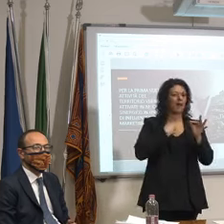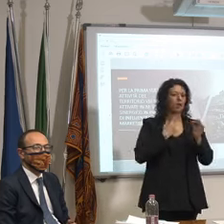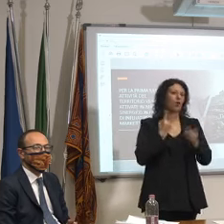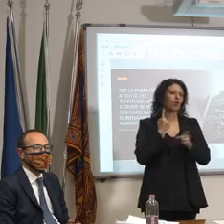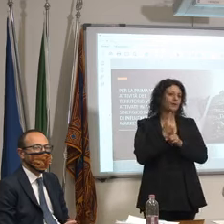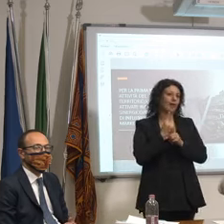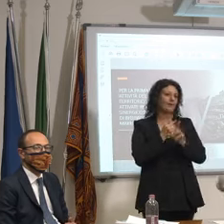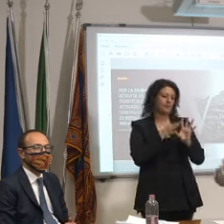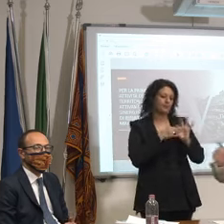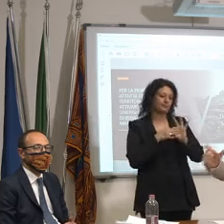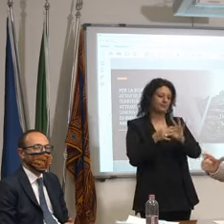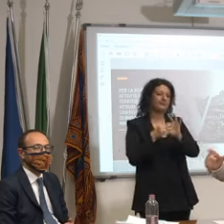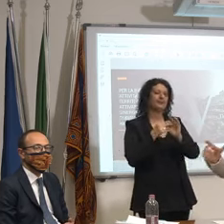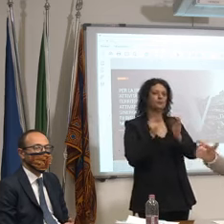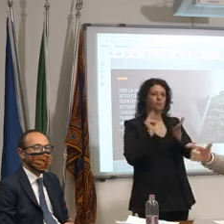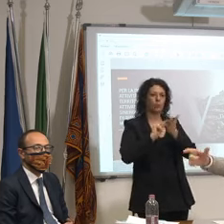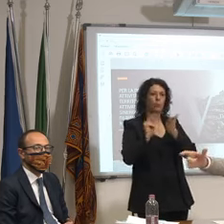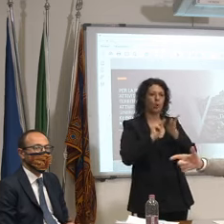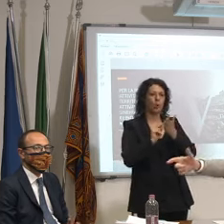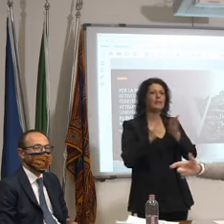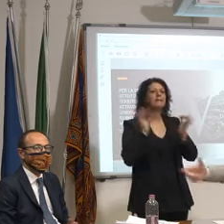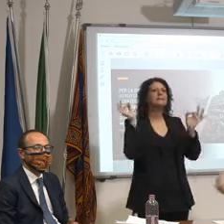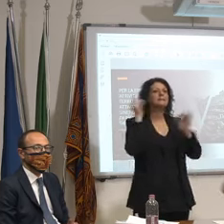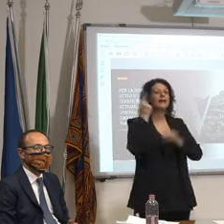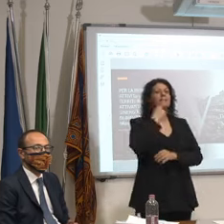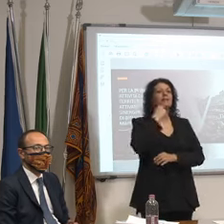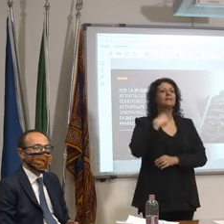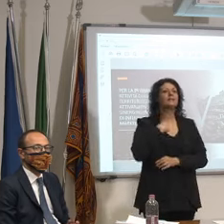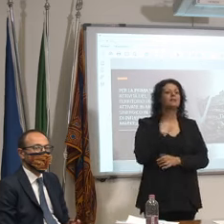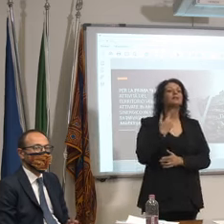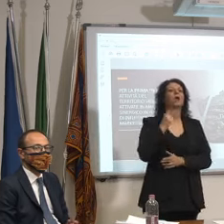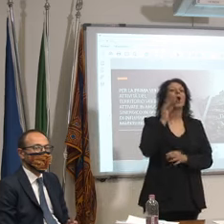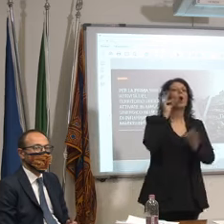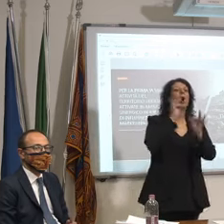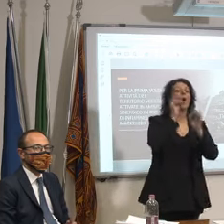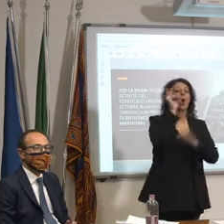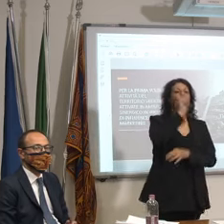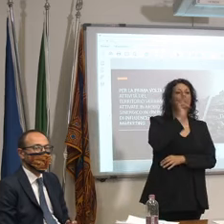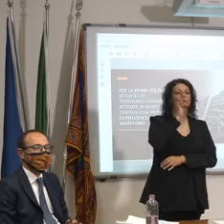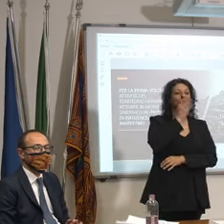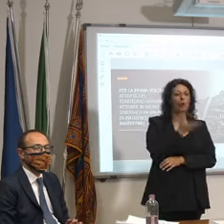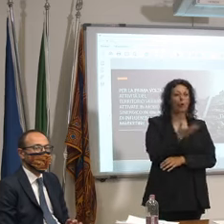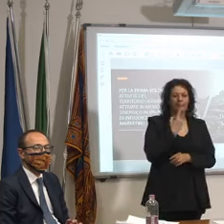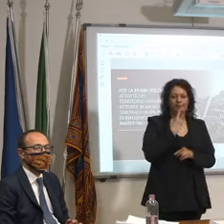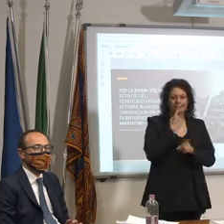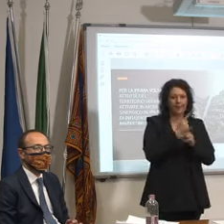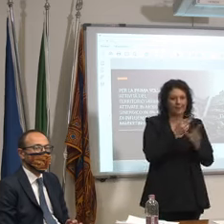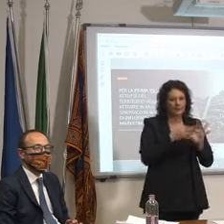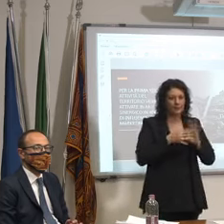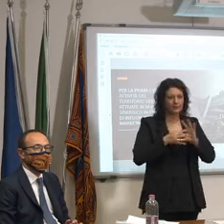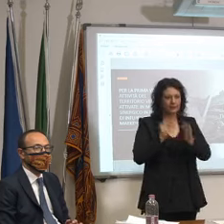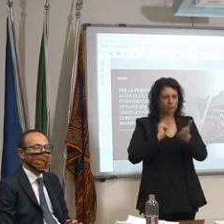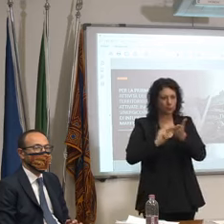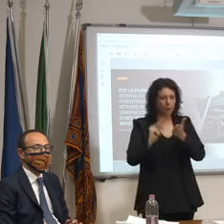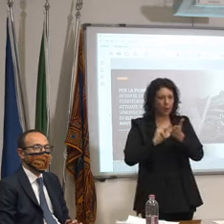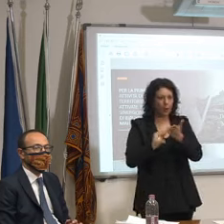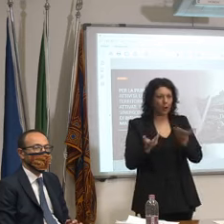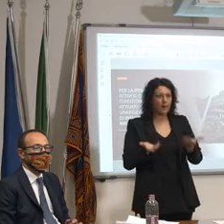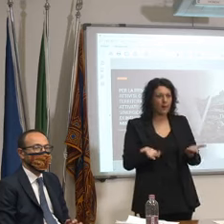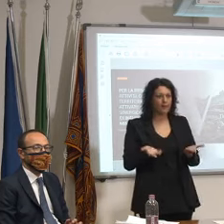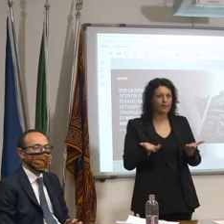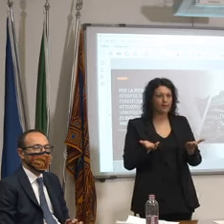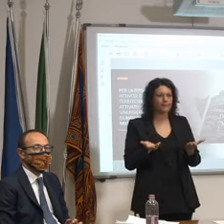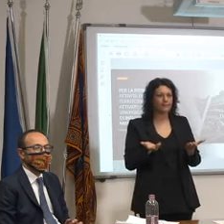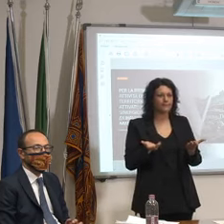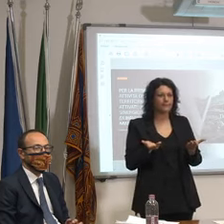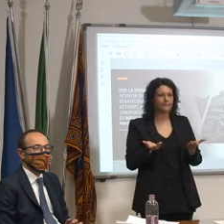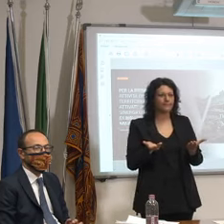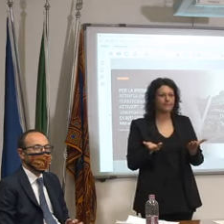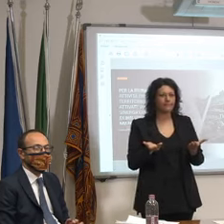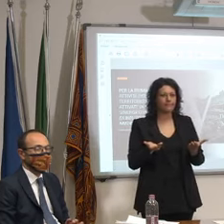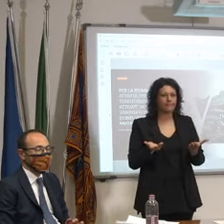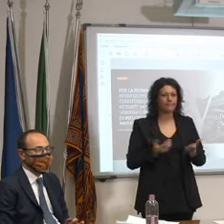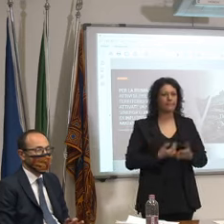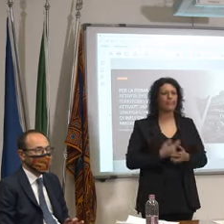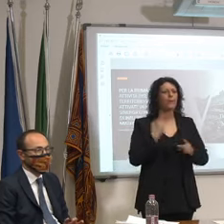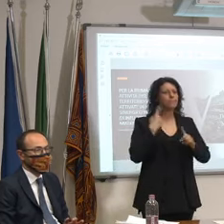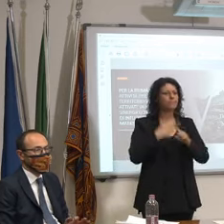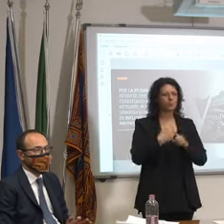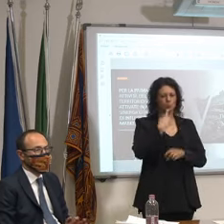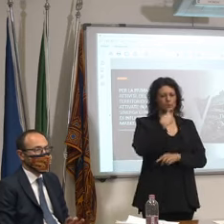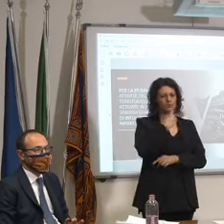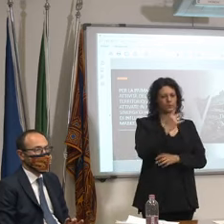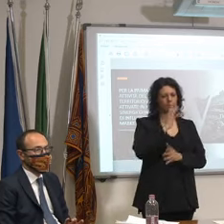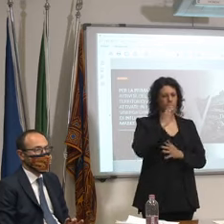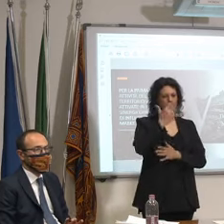devo rendermi conto che poi c'è un ballottaggio cioè a me sembra una roba di una banalità unica a parte il fatto che posso aggiungere anche un'altra